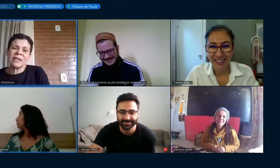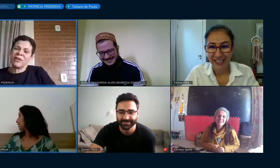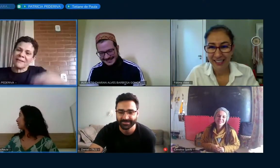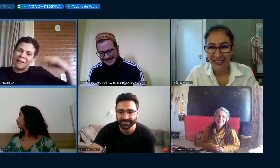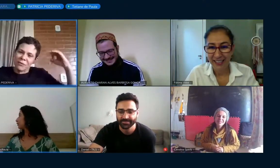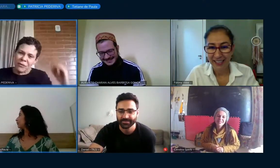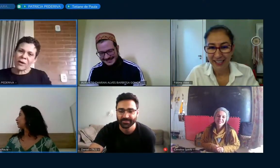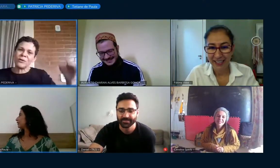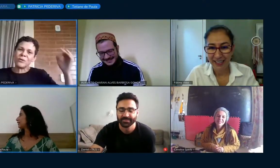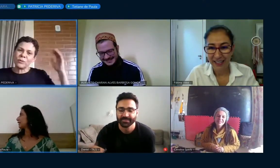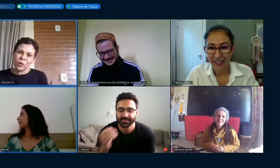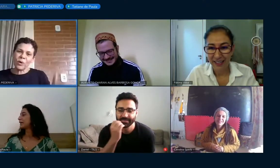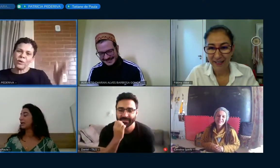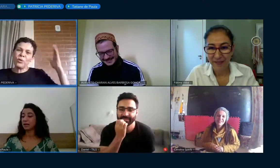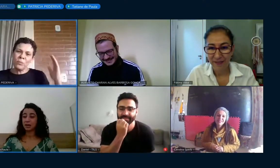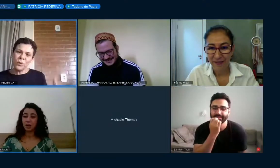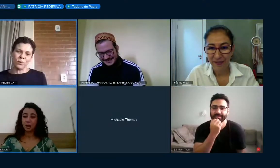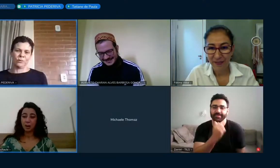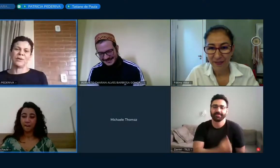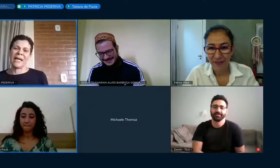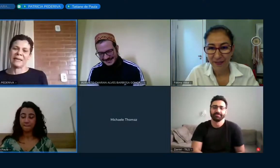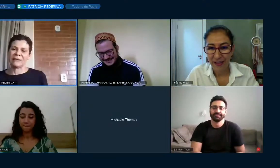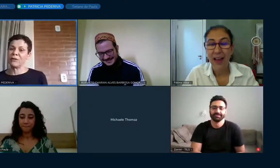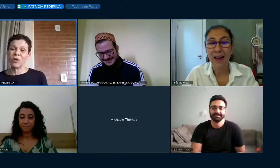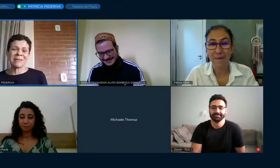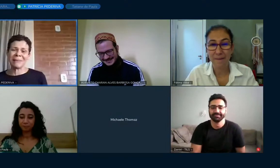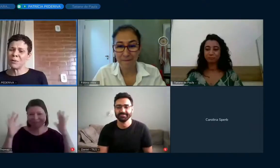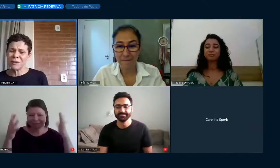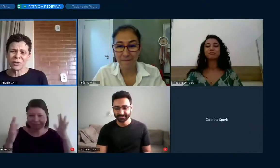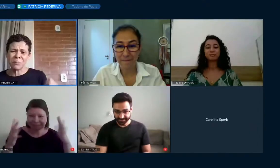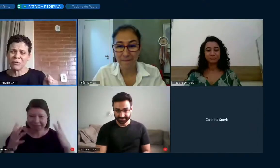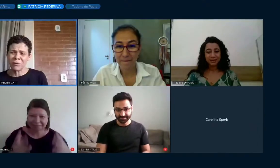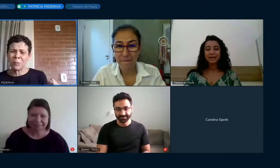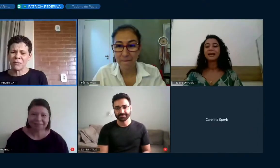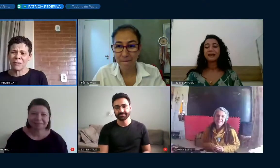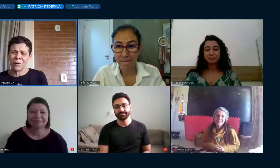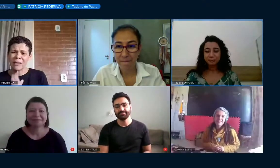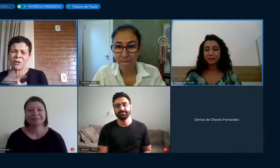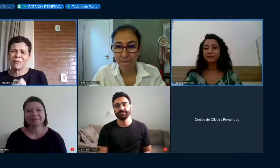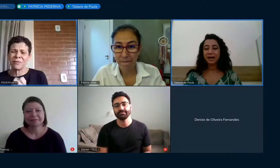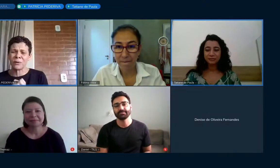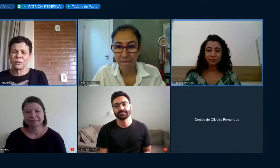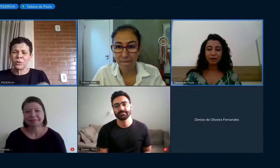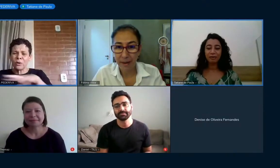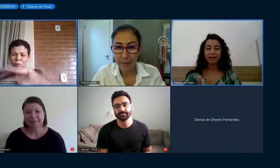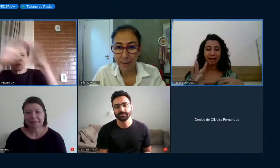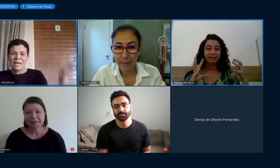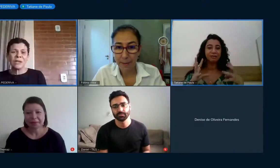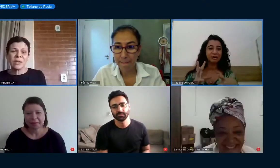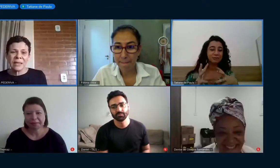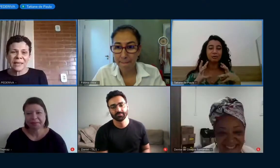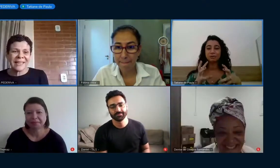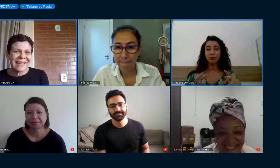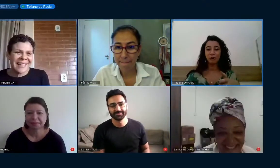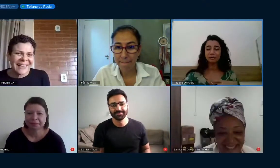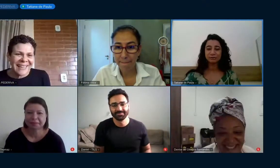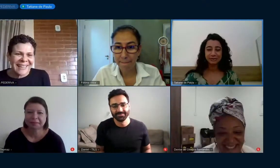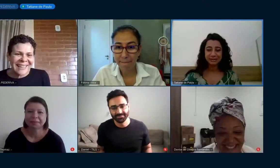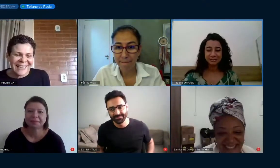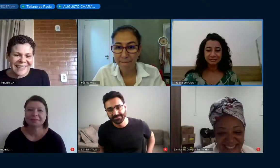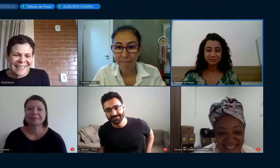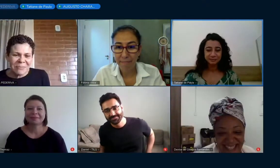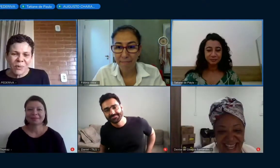sonho da Tatiana é tirar essa foto com todo mundo né professora por favor por favor eu quero a foto com